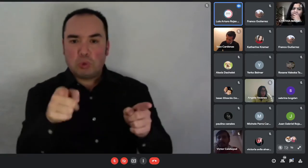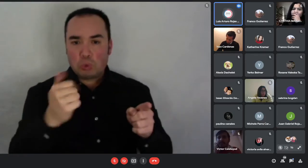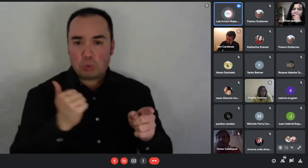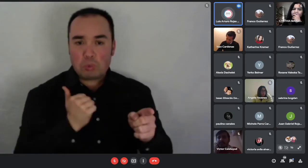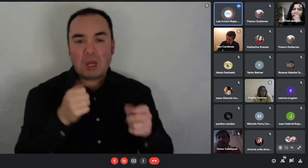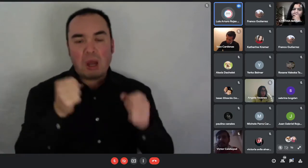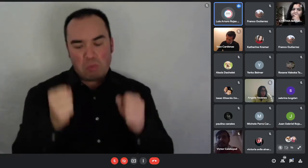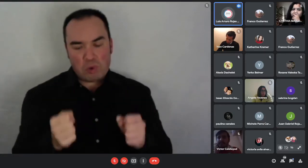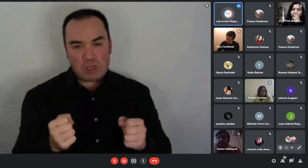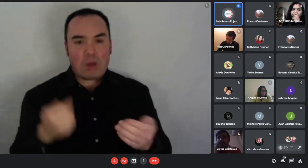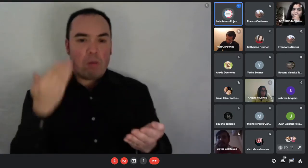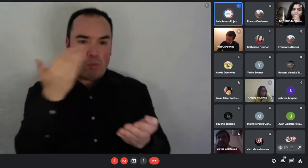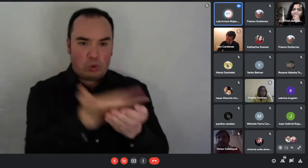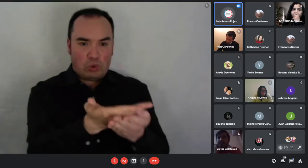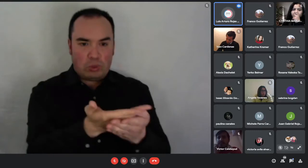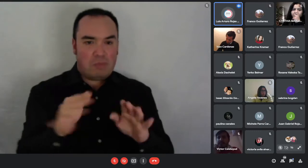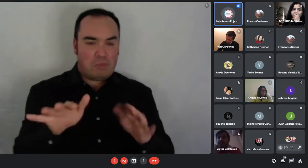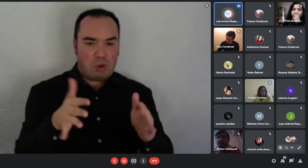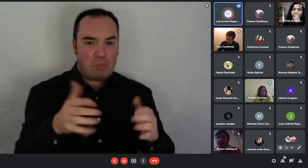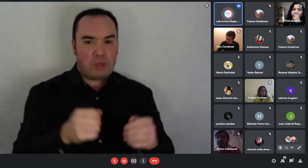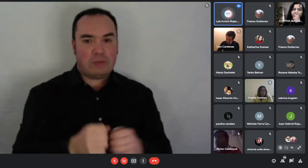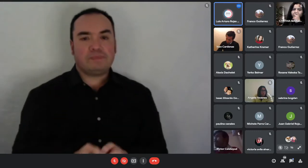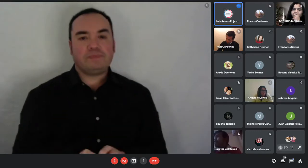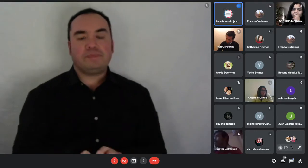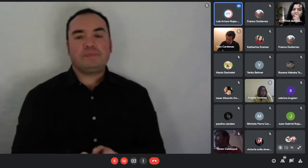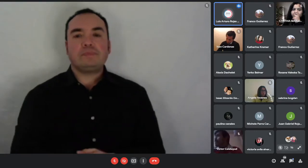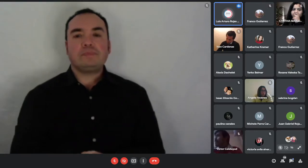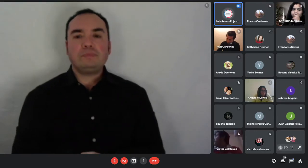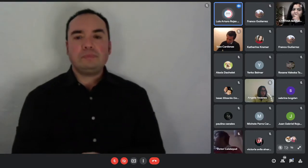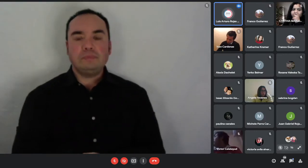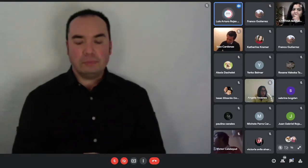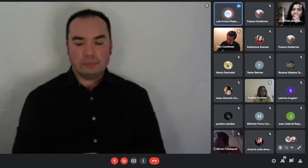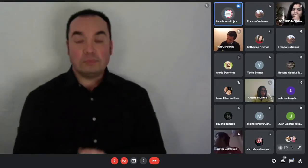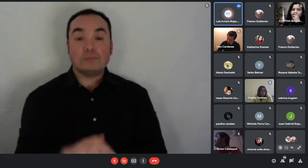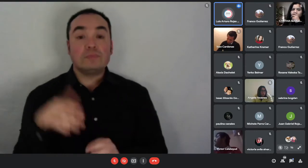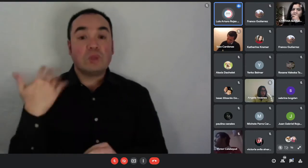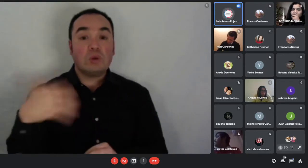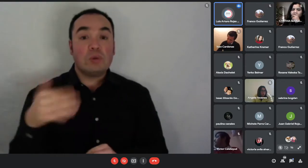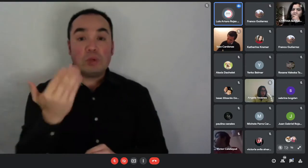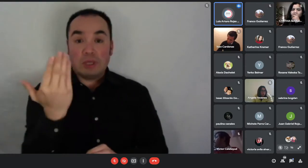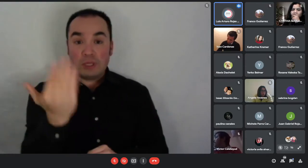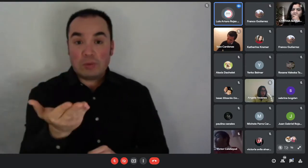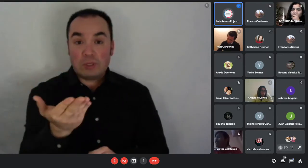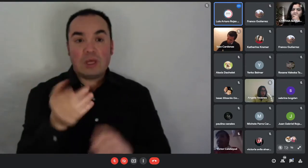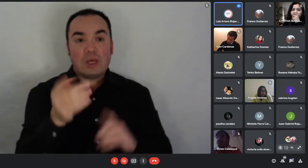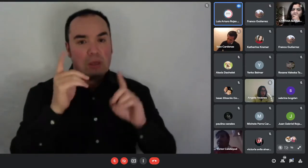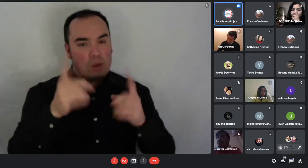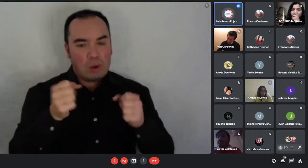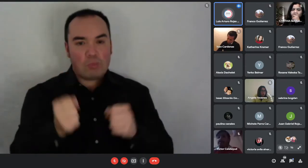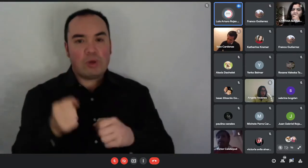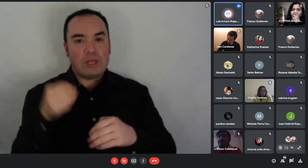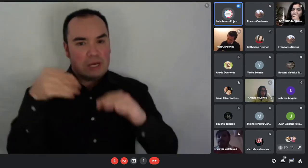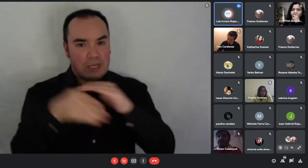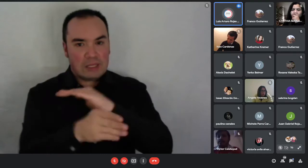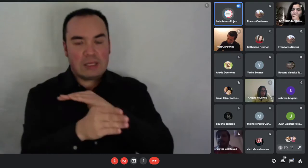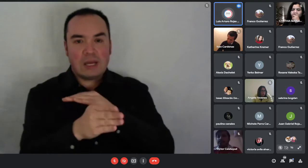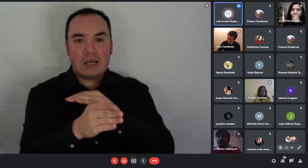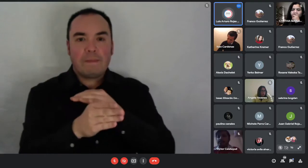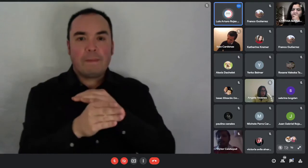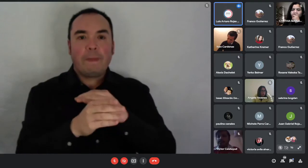promedio. Lo importante es que ustedes igual pueden entrar a la página de servicios puestos internos y revisar el valor de la UF y ahí ustedes